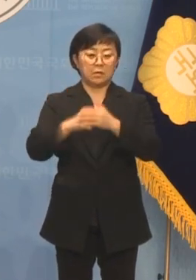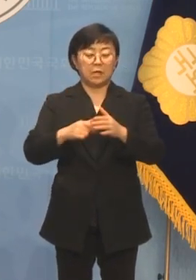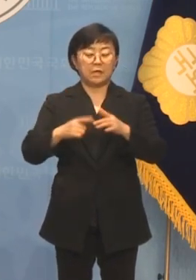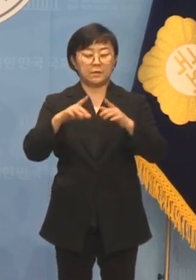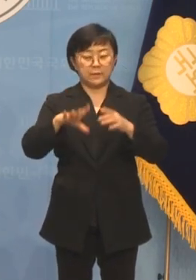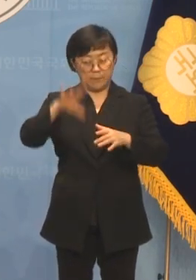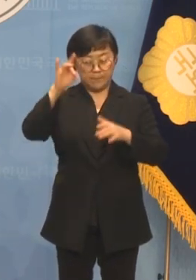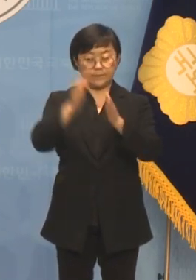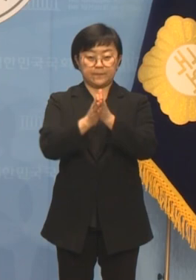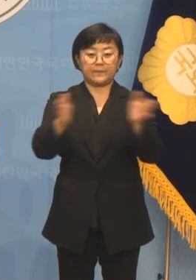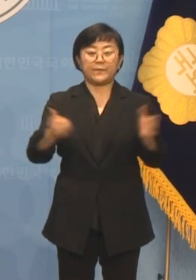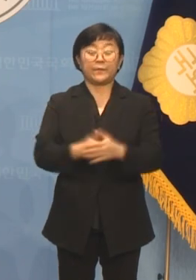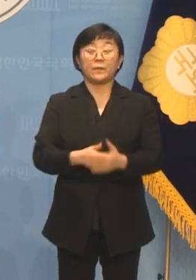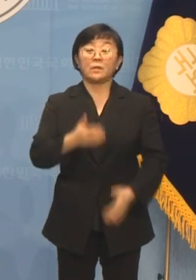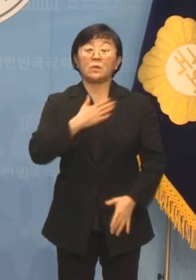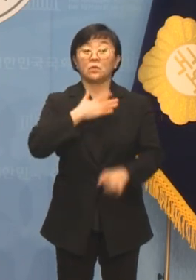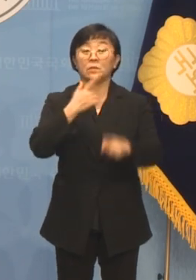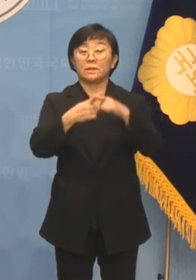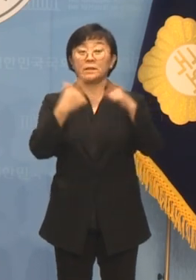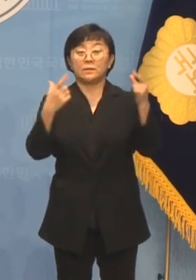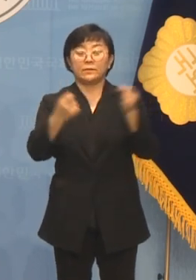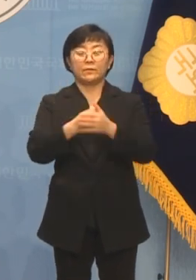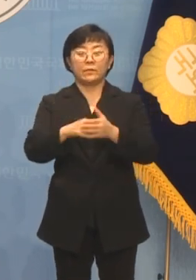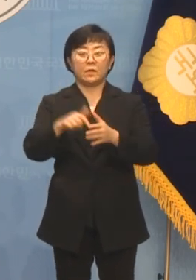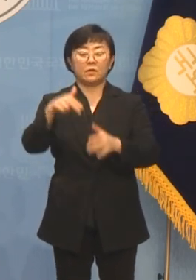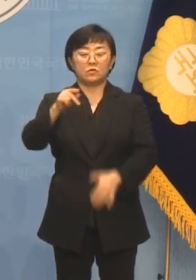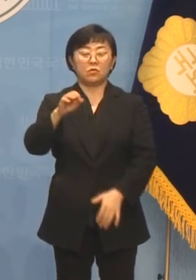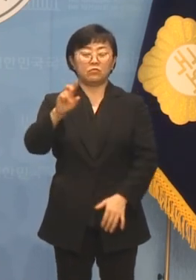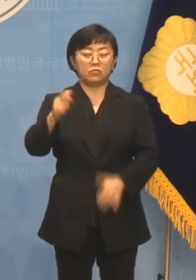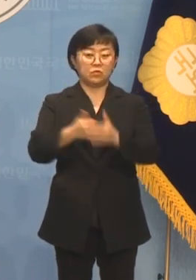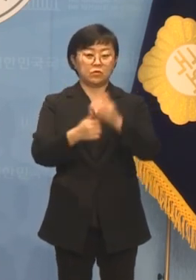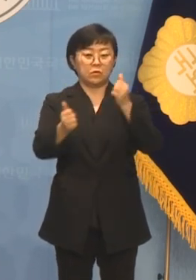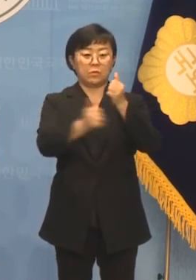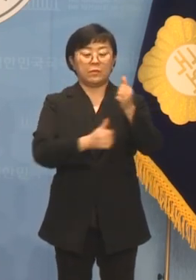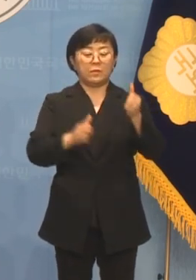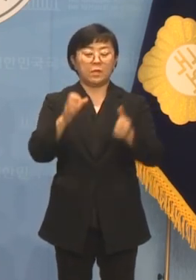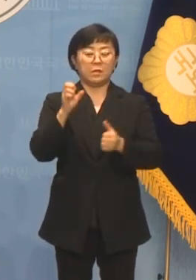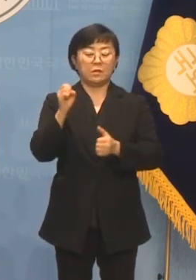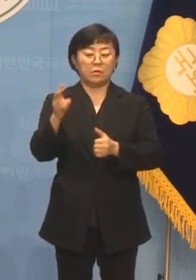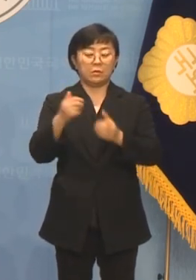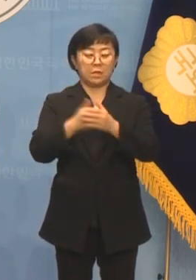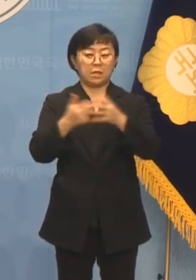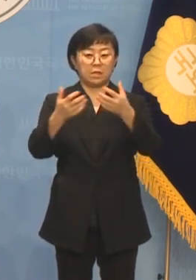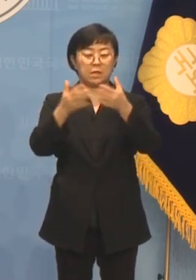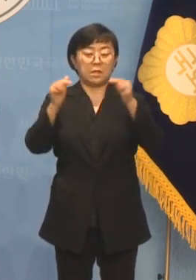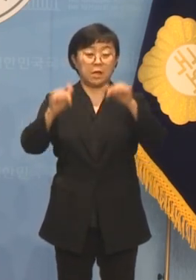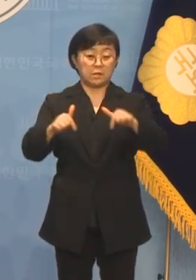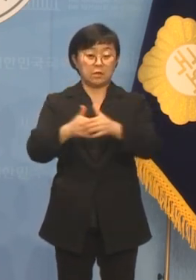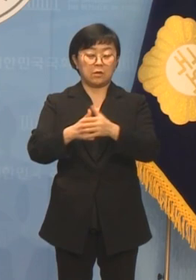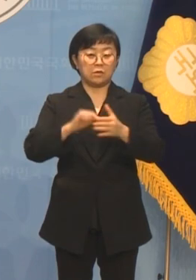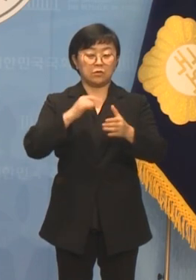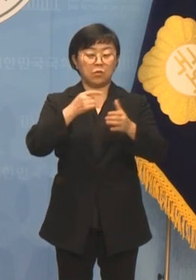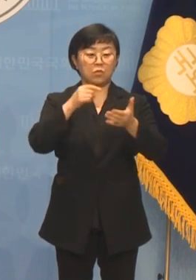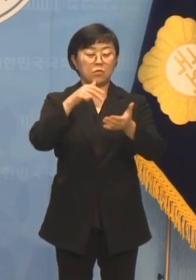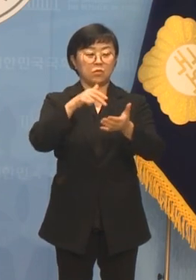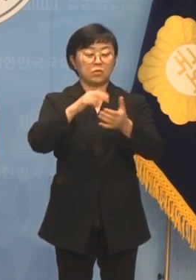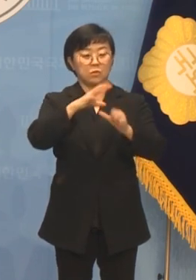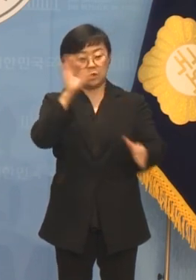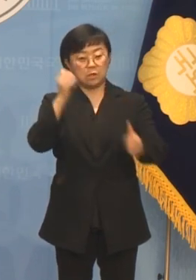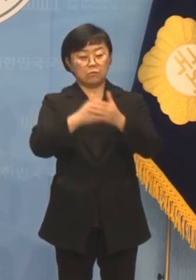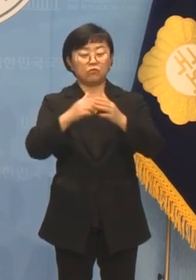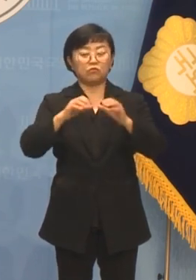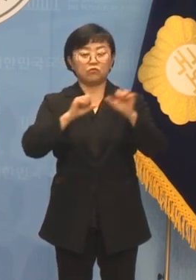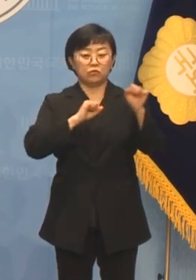저 또한 정무위원회 여당 간사로서 독립운동가 이승만